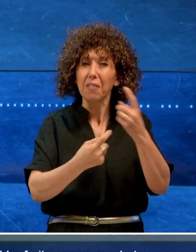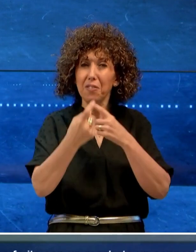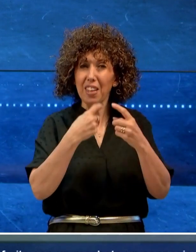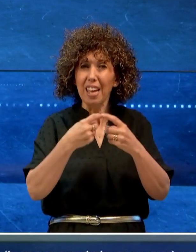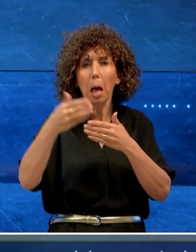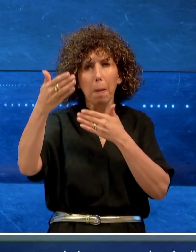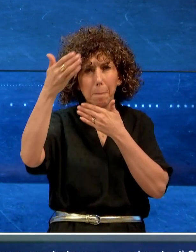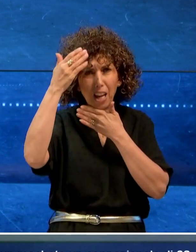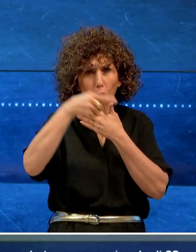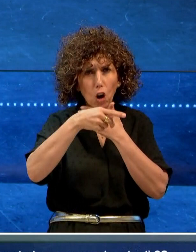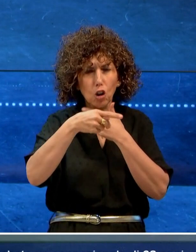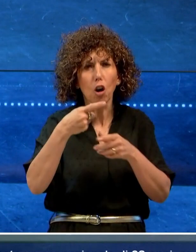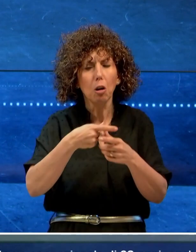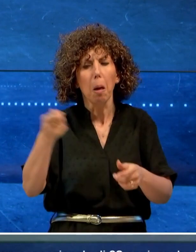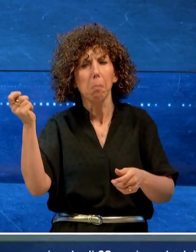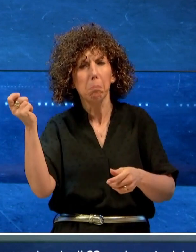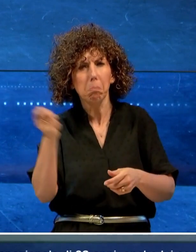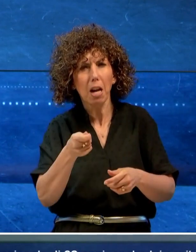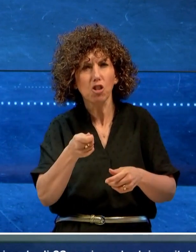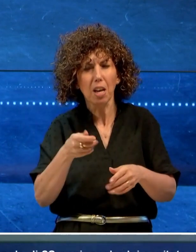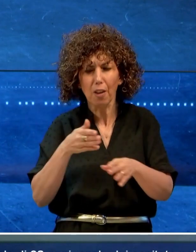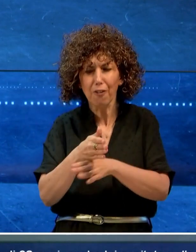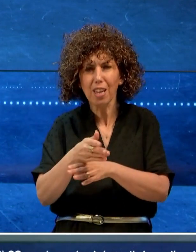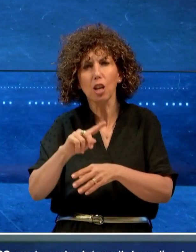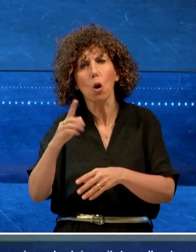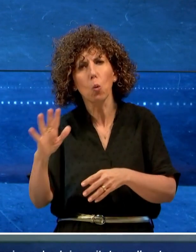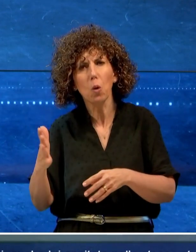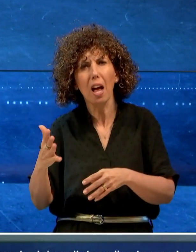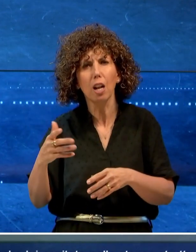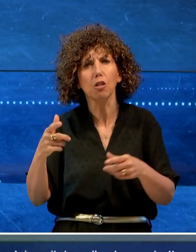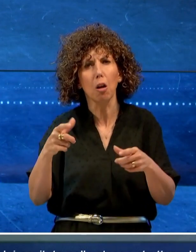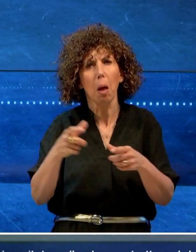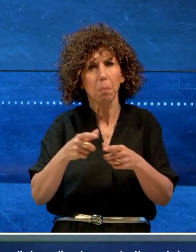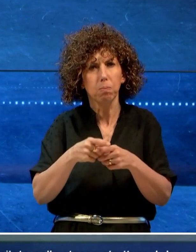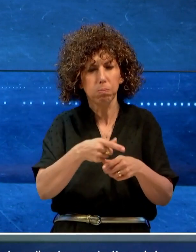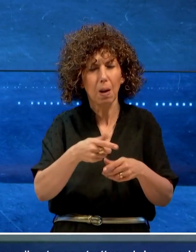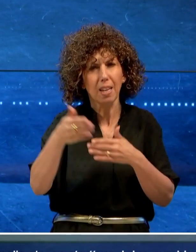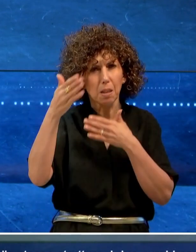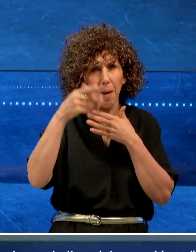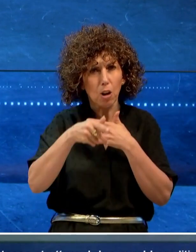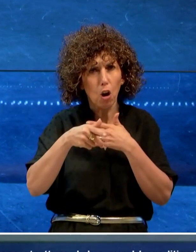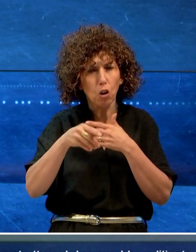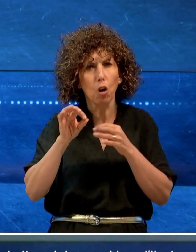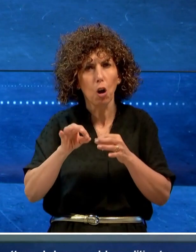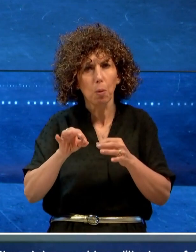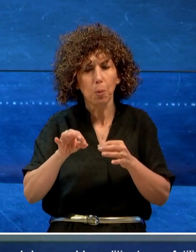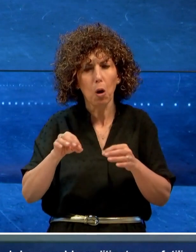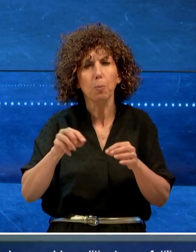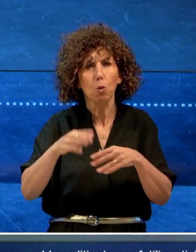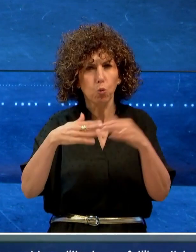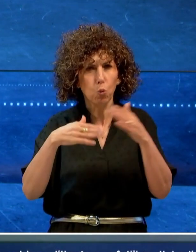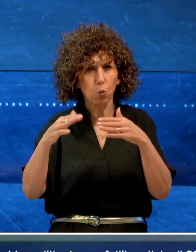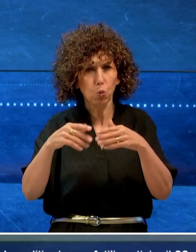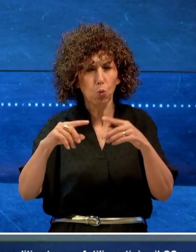avrebbe ferito con un macete un connazionale di 32 anni, anche lui ospitato nella stessa